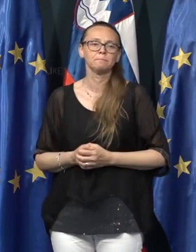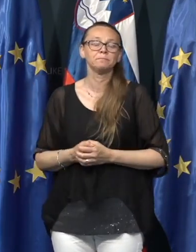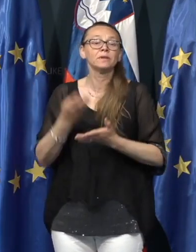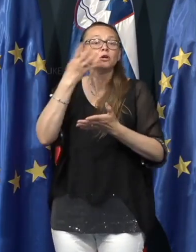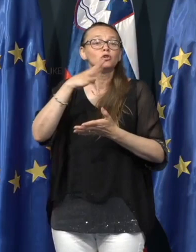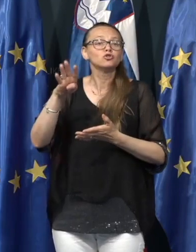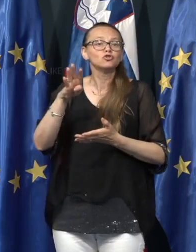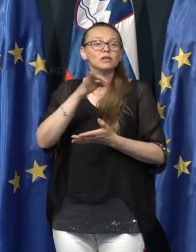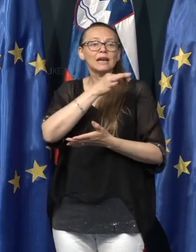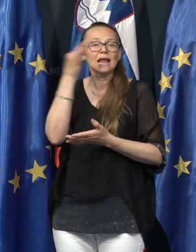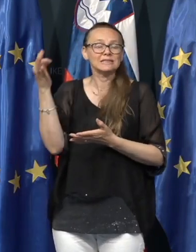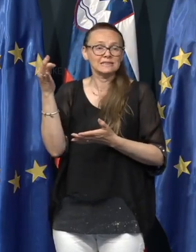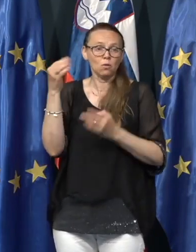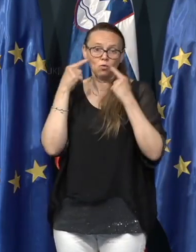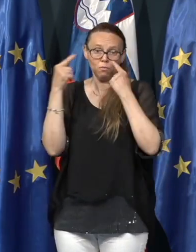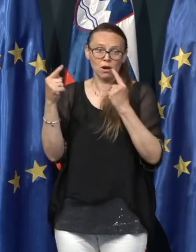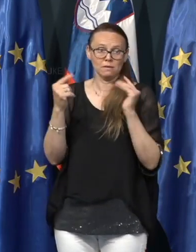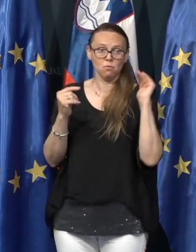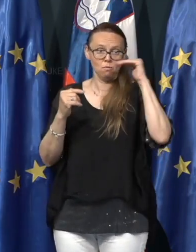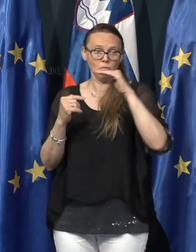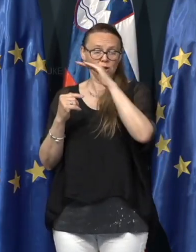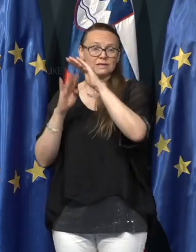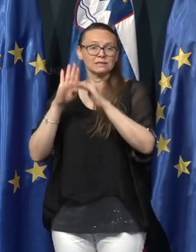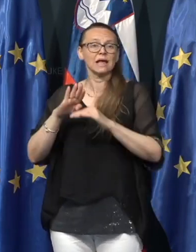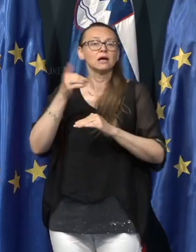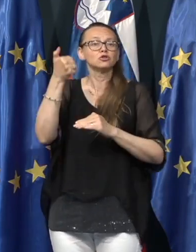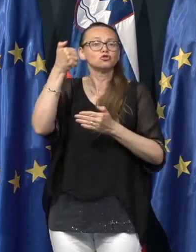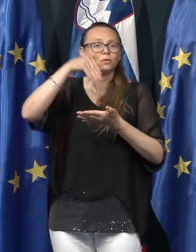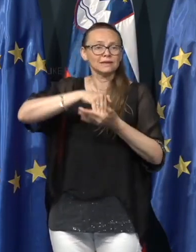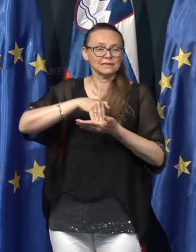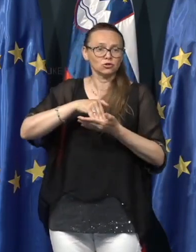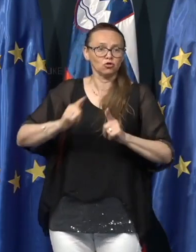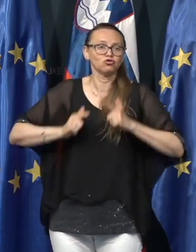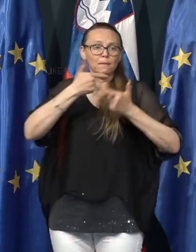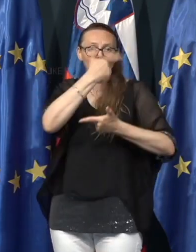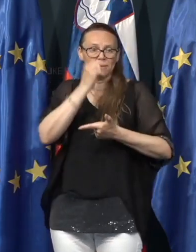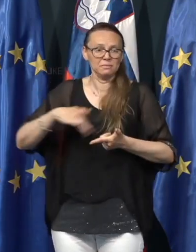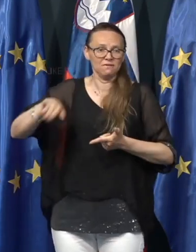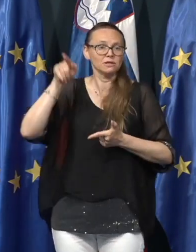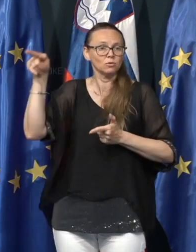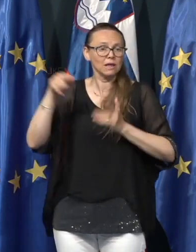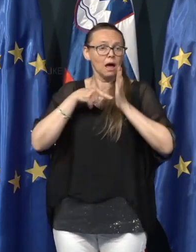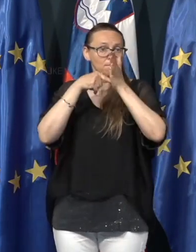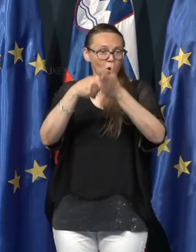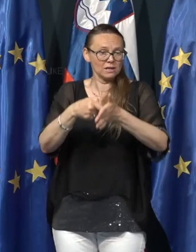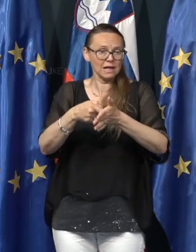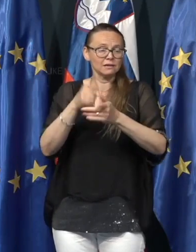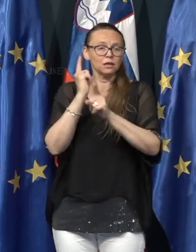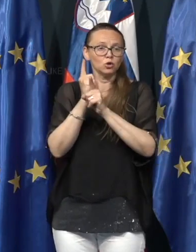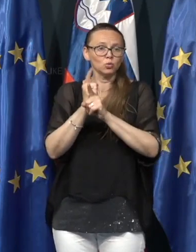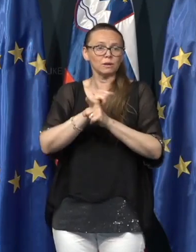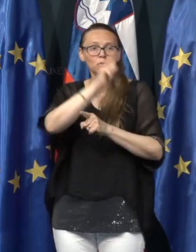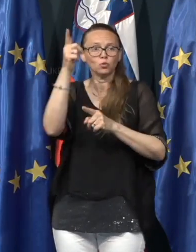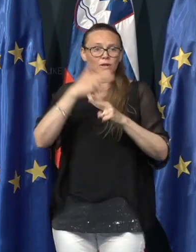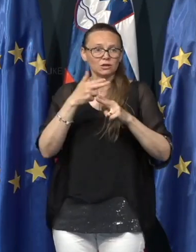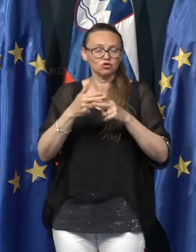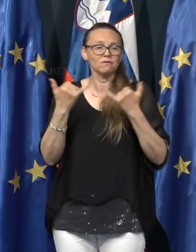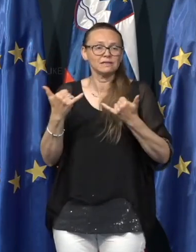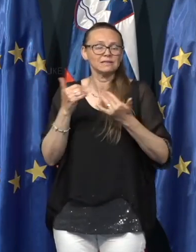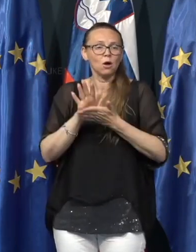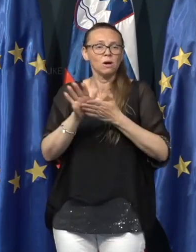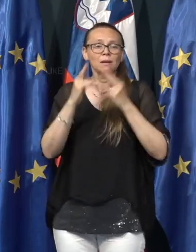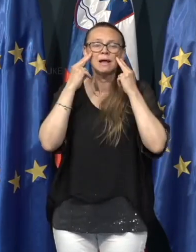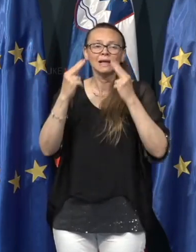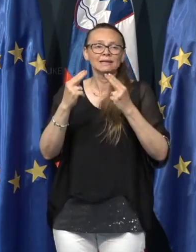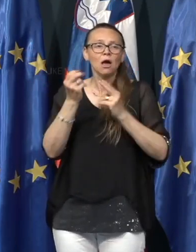14 dnevna kumulativna incidenca na 100 tisoč prebivalstva. Ta kazalnik, ki se zdaj tudi po drugih državah zelo uporablja, glede